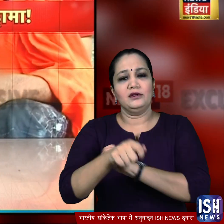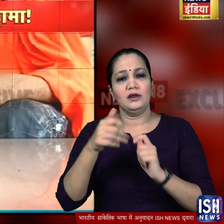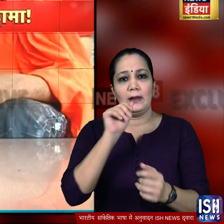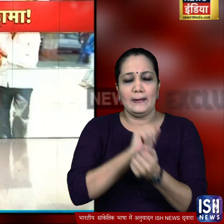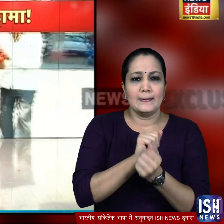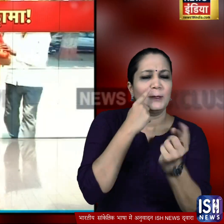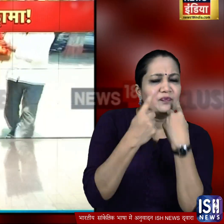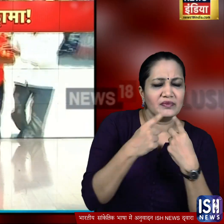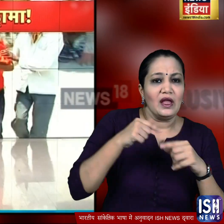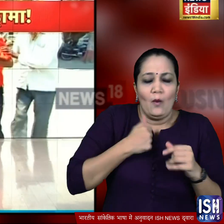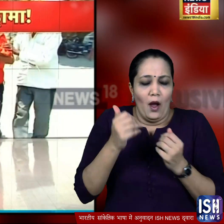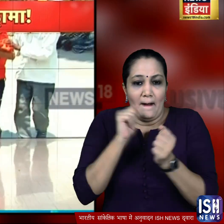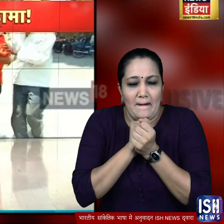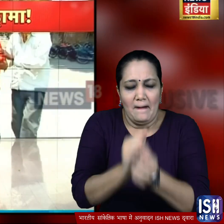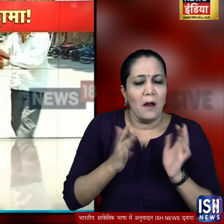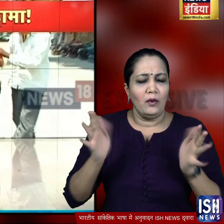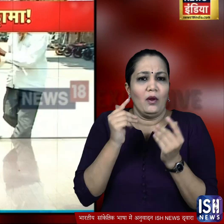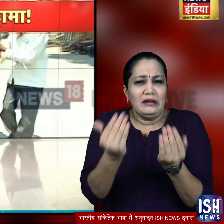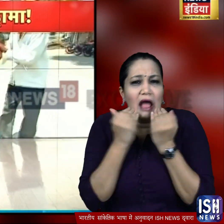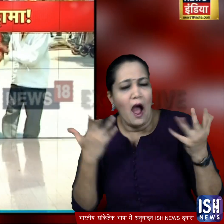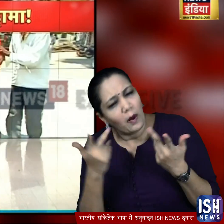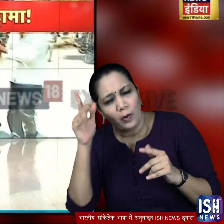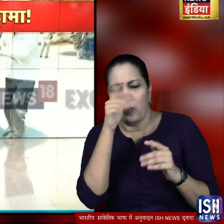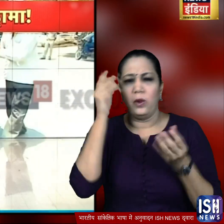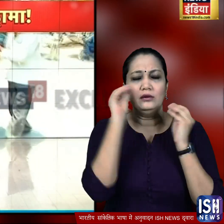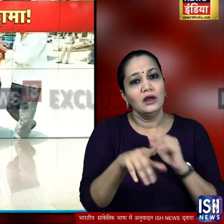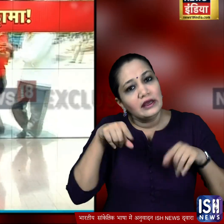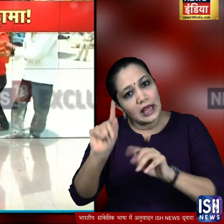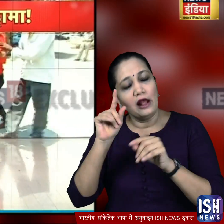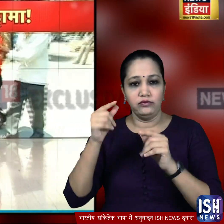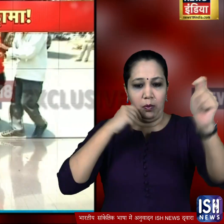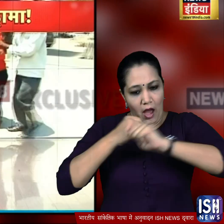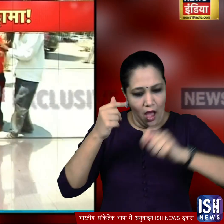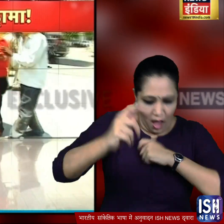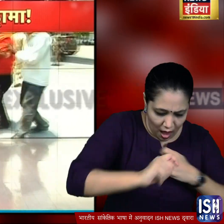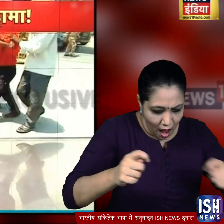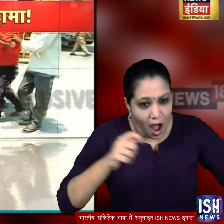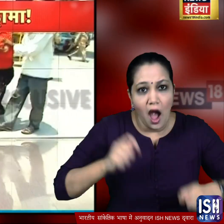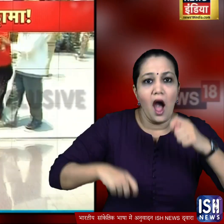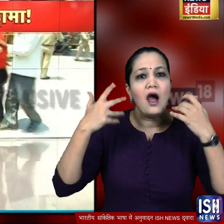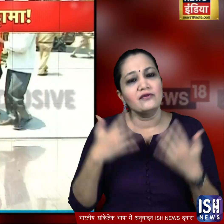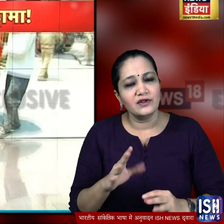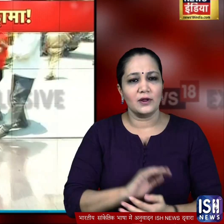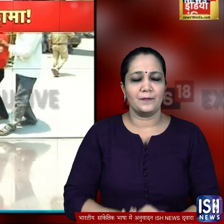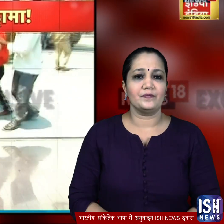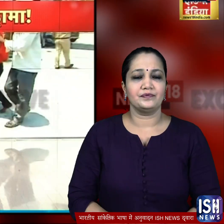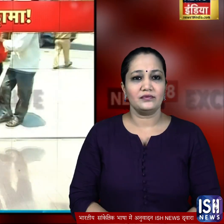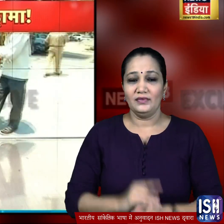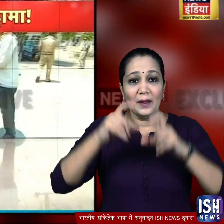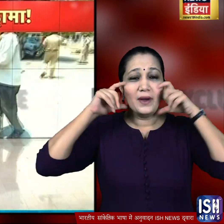बताया कि इस आदमी ने गिर्फतारी से बचने के लिए जूट बोला था और खुद ही हरकत की थी इसे पहले इस शक्स ने पुलिस पर आरोप लगाया कि मास्क ना